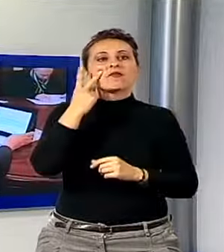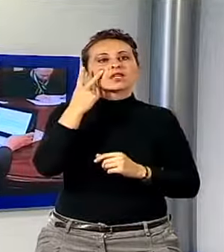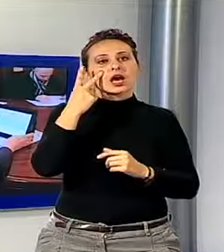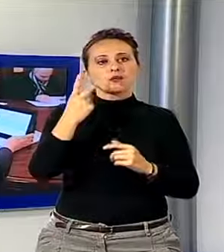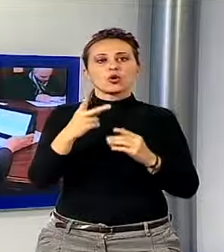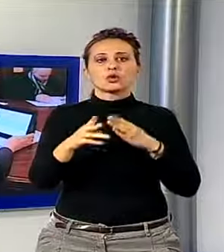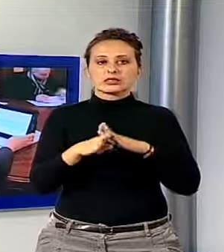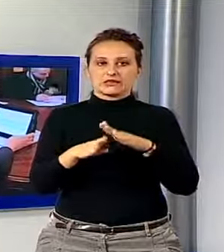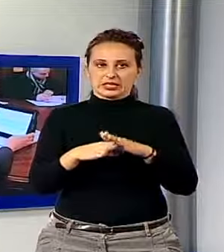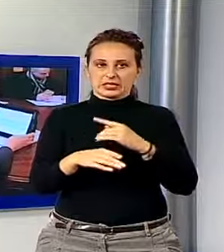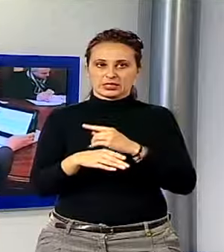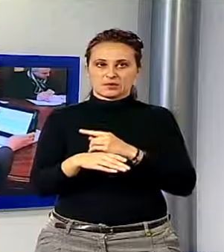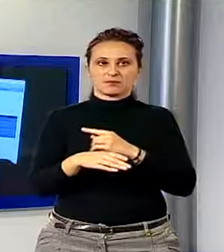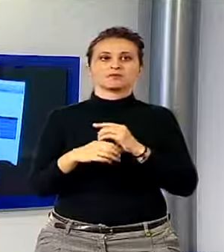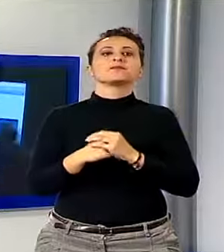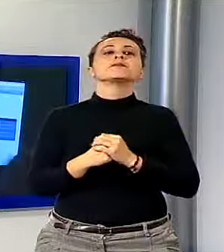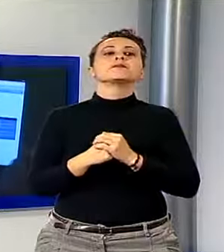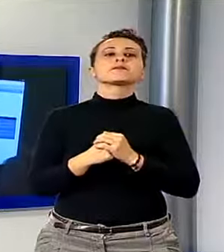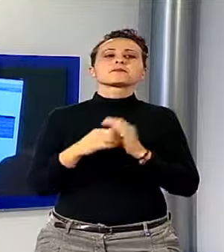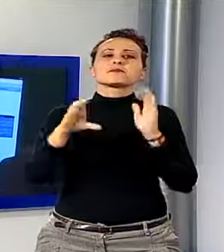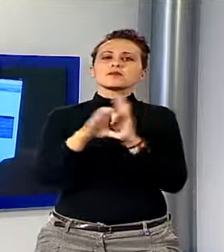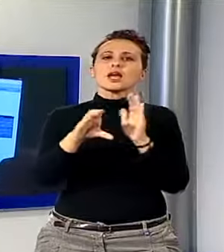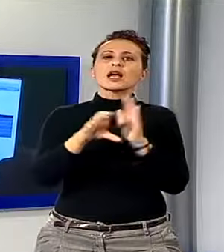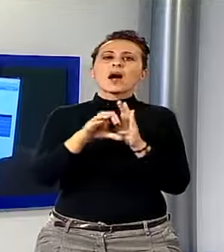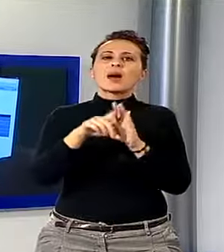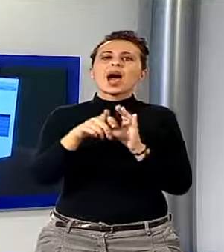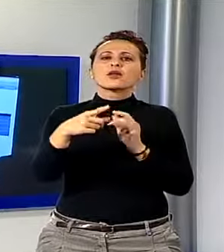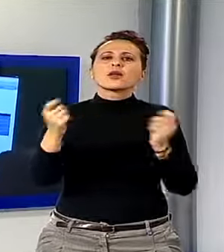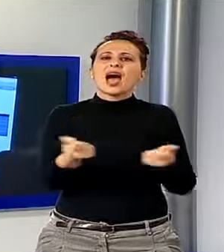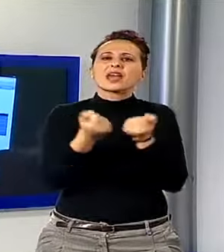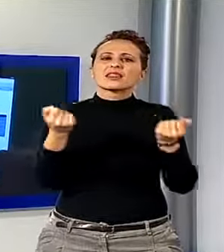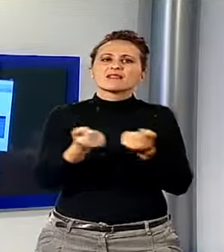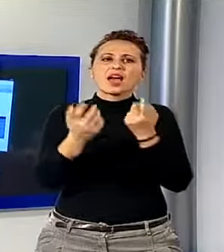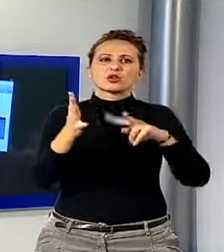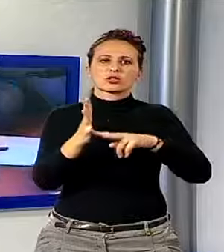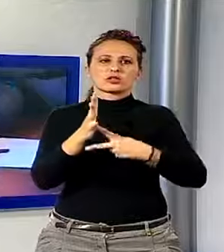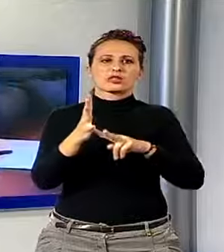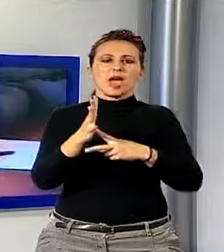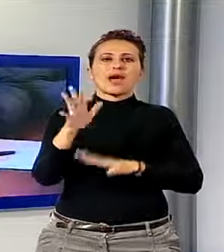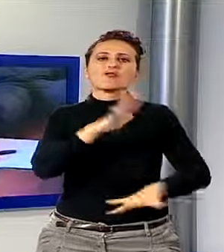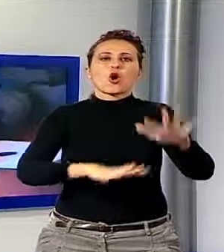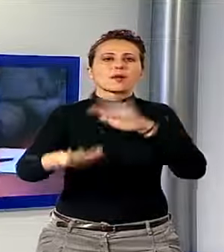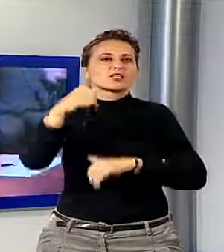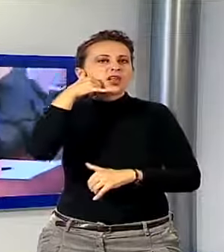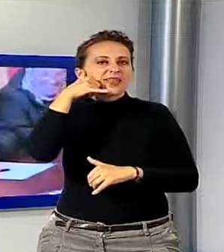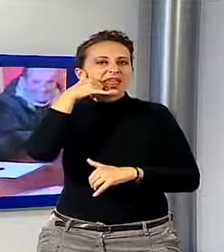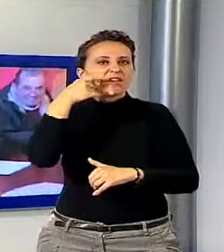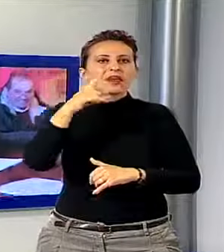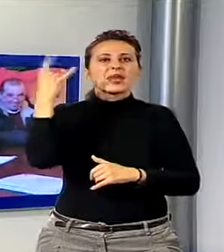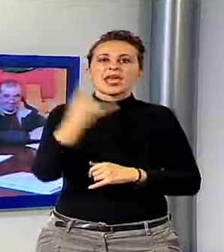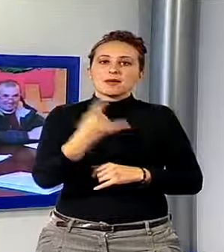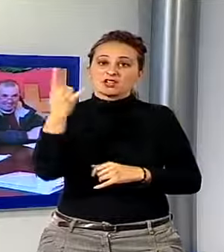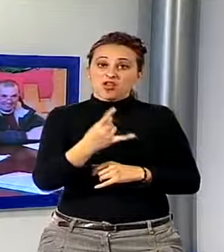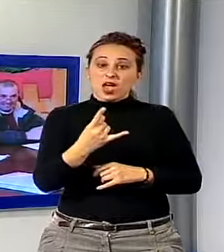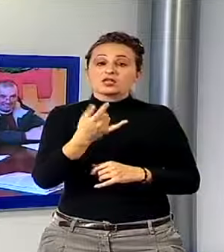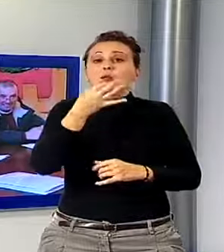Il Comune di Capandoli ha attivato il sistema di informazione telefonica in emergenza per inviare ai cittadini